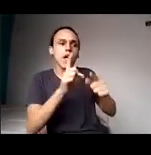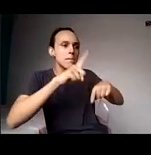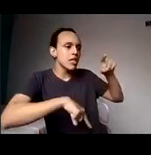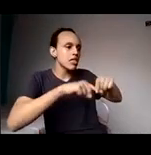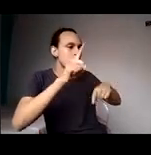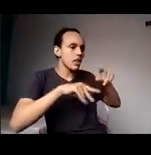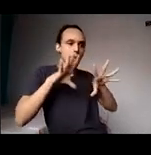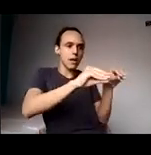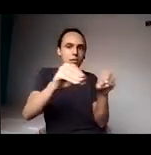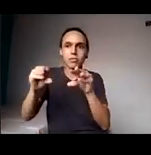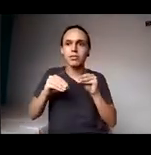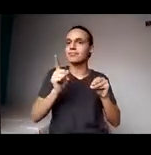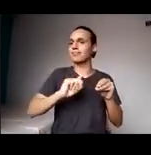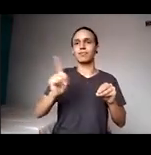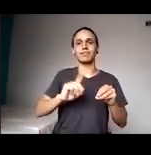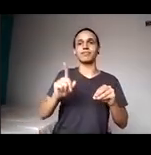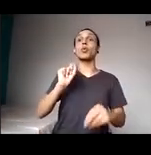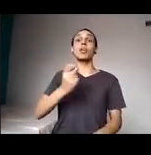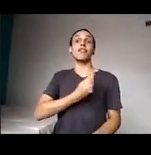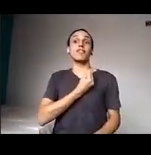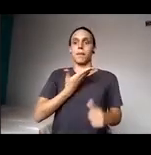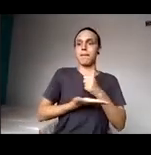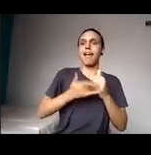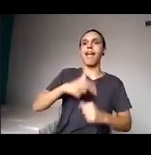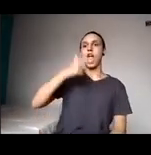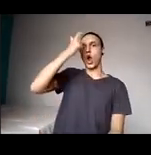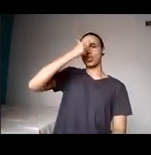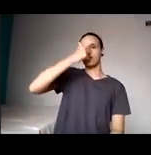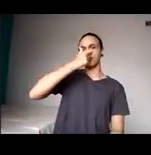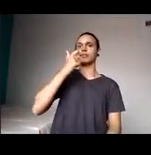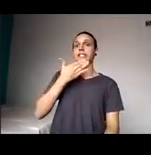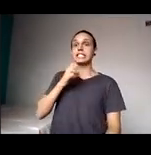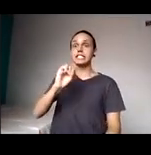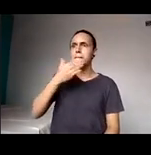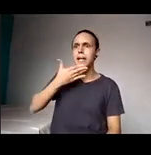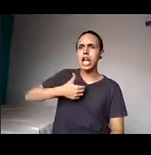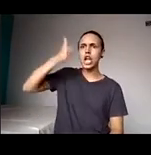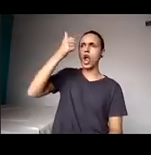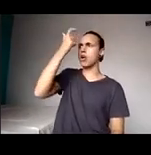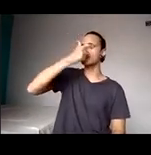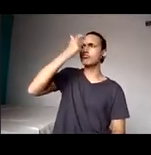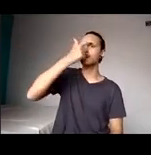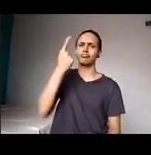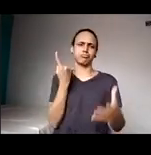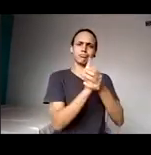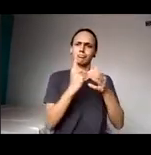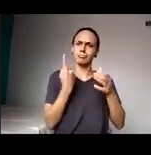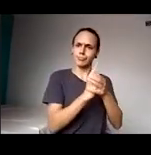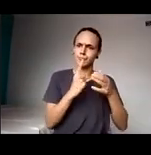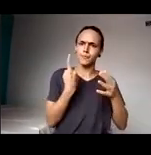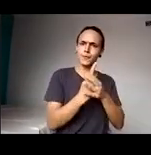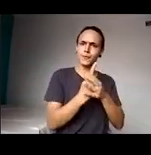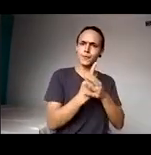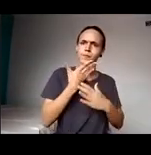Quanto mais consciência, mais engajamento. Quanto mais engajamento, mais consciência. é aquela velha história. Quem nasceu